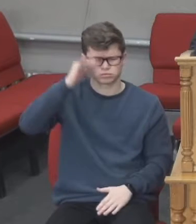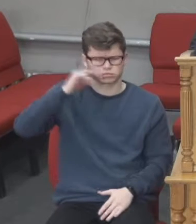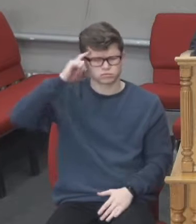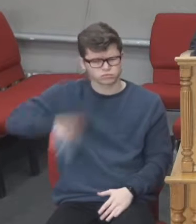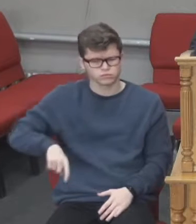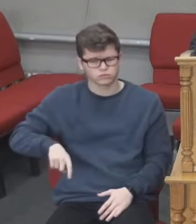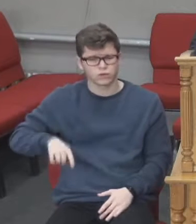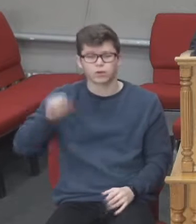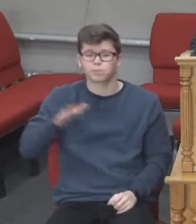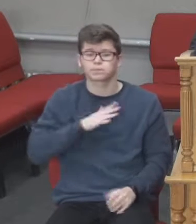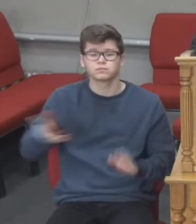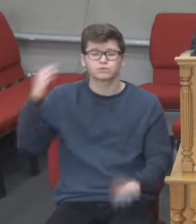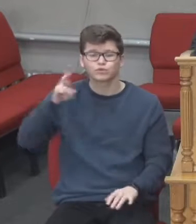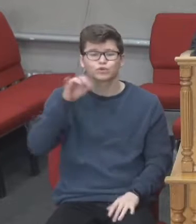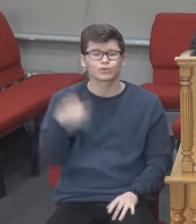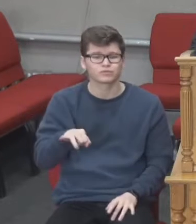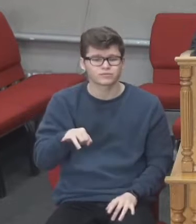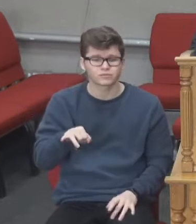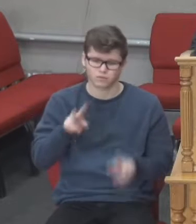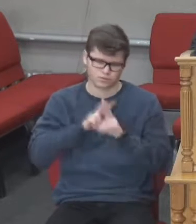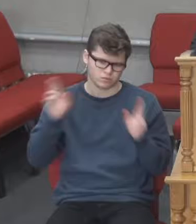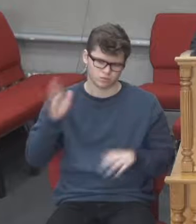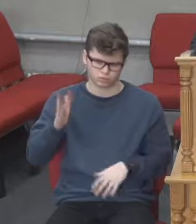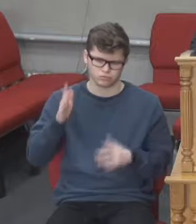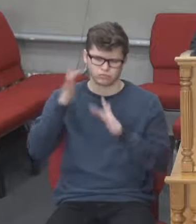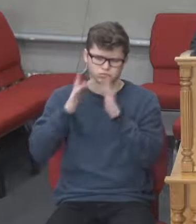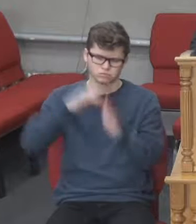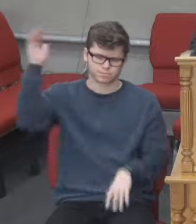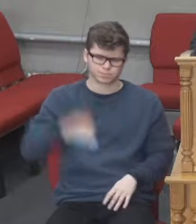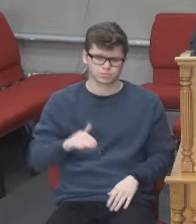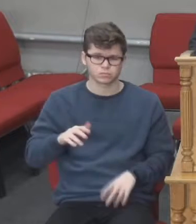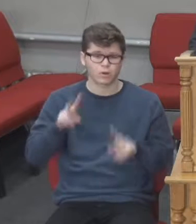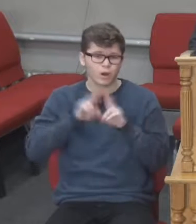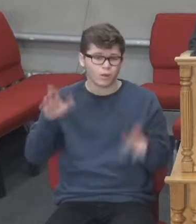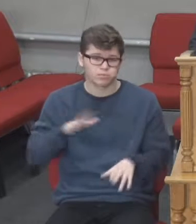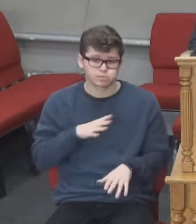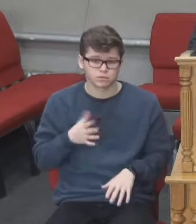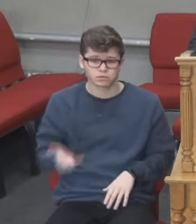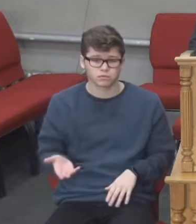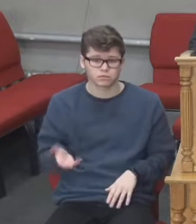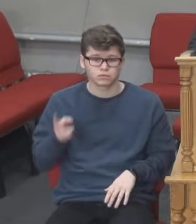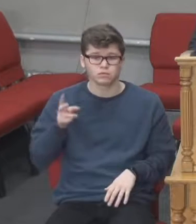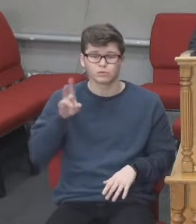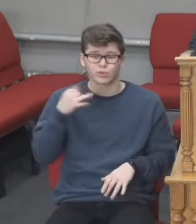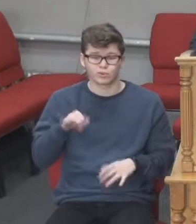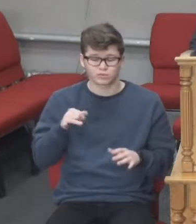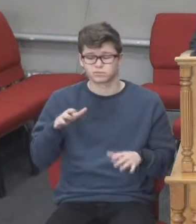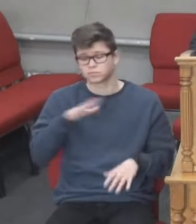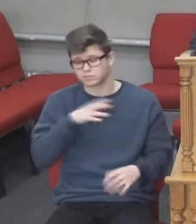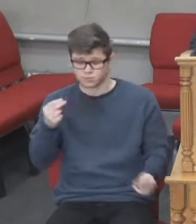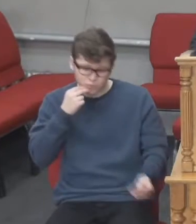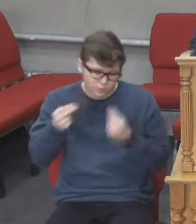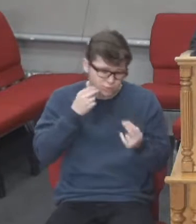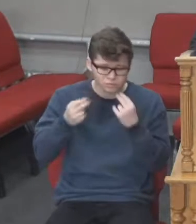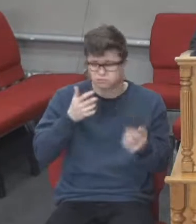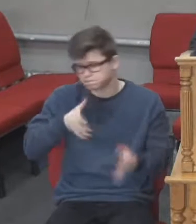Як було за днів Ноєвих, так буде і прихід сина людського. Бо так само, як за днів до потопу всі